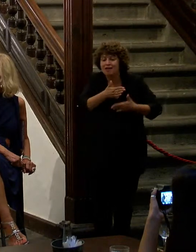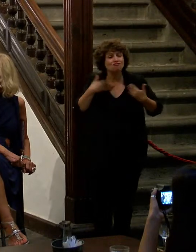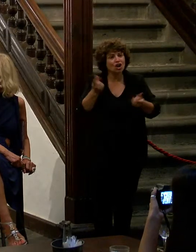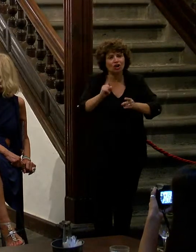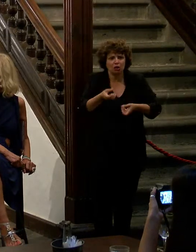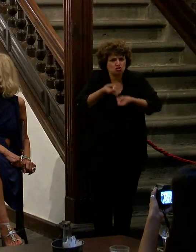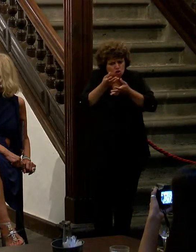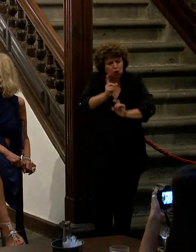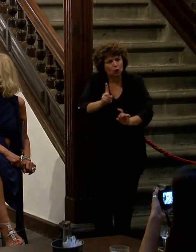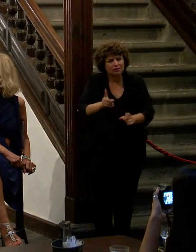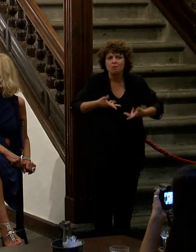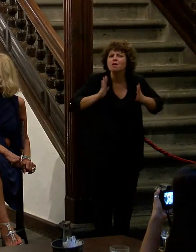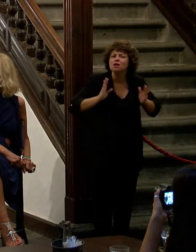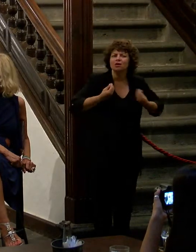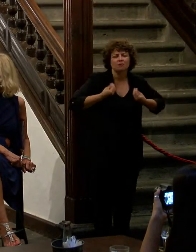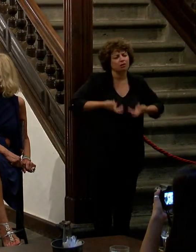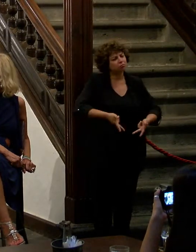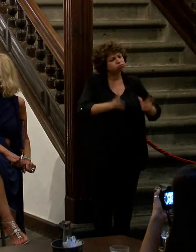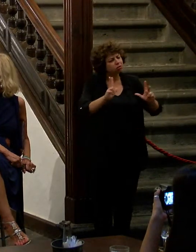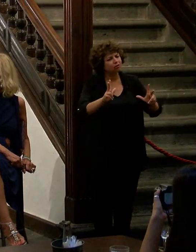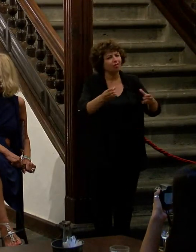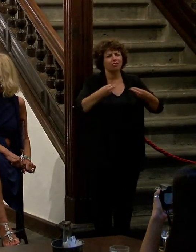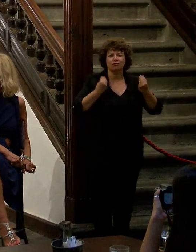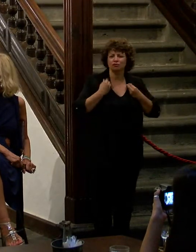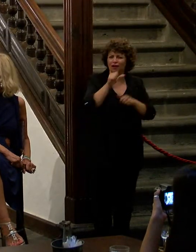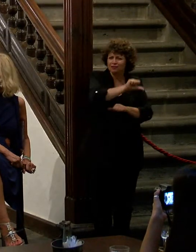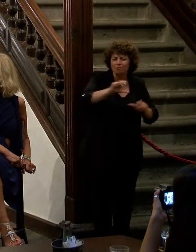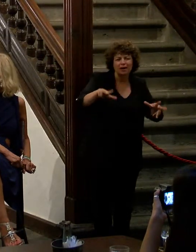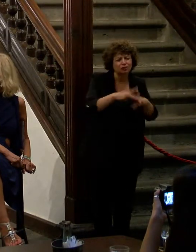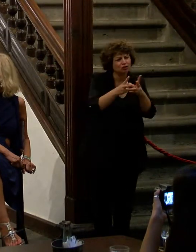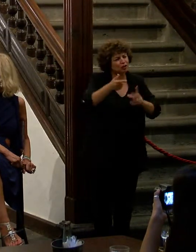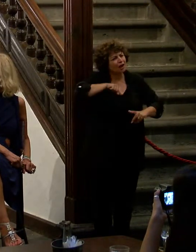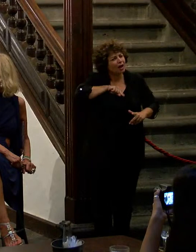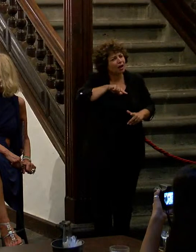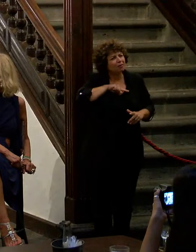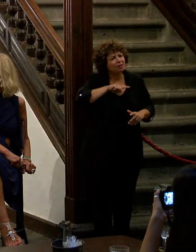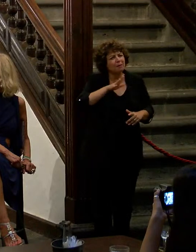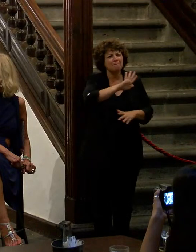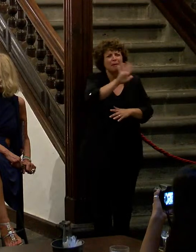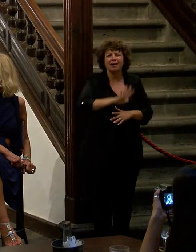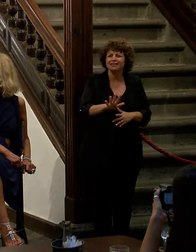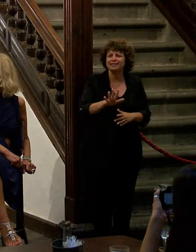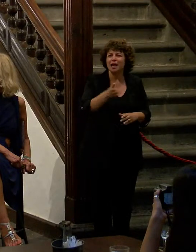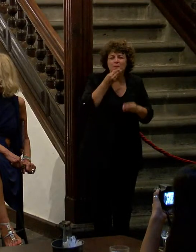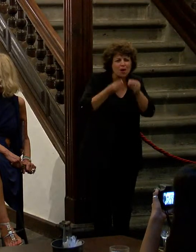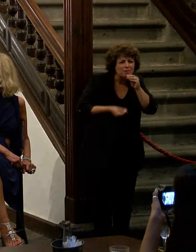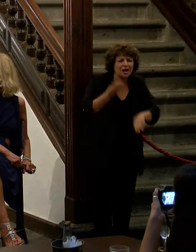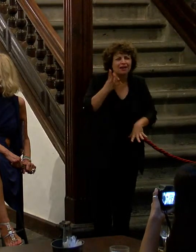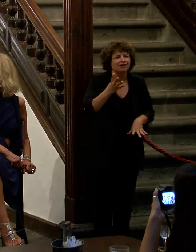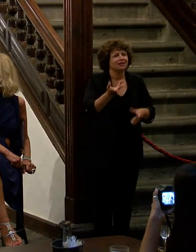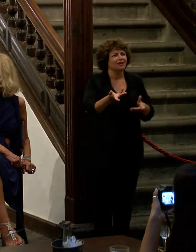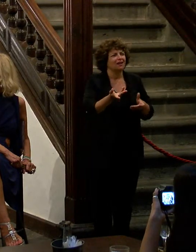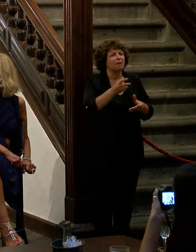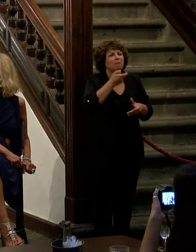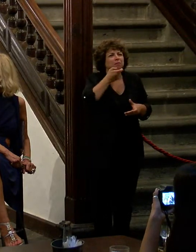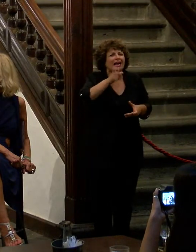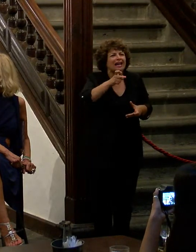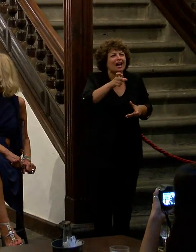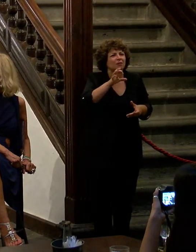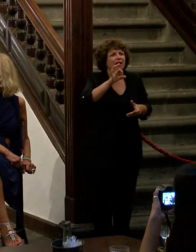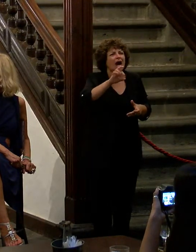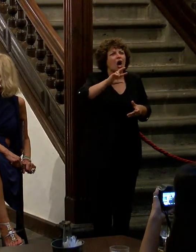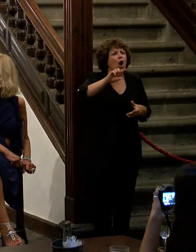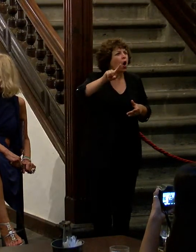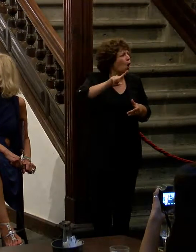del mundo así que disfruten de esta semana social que me parece maravillosa es quitar la palabra orgullo la palabra gay